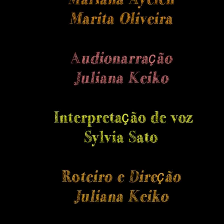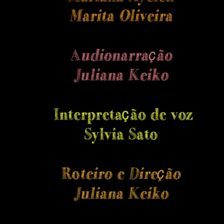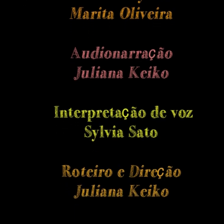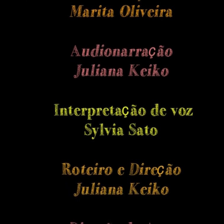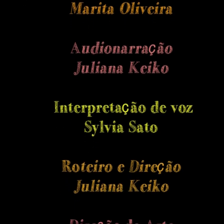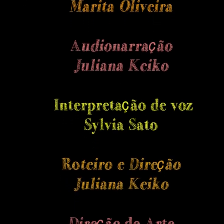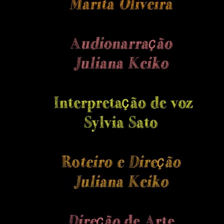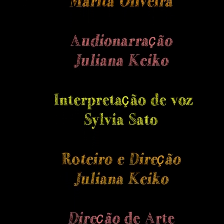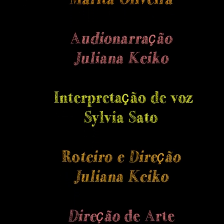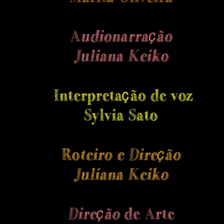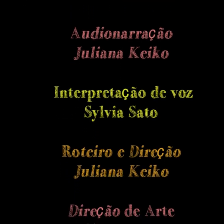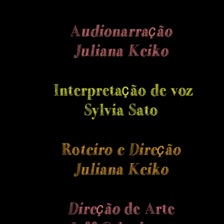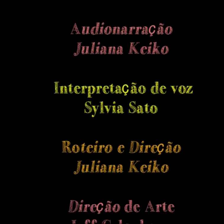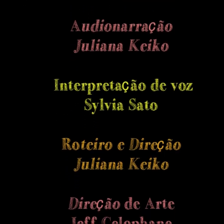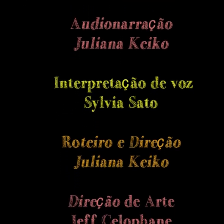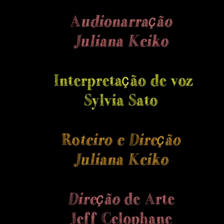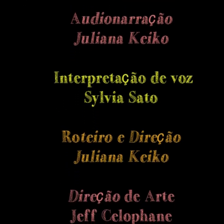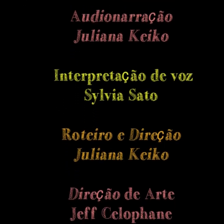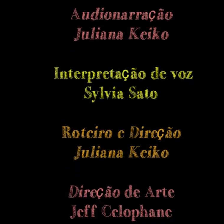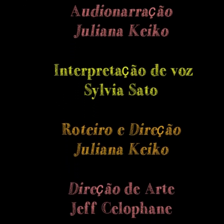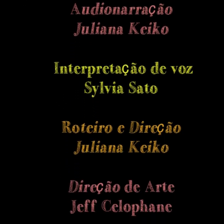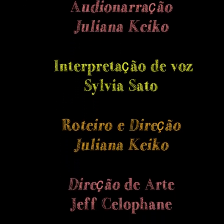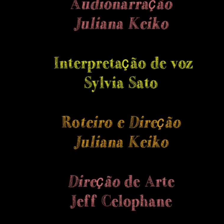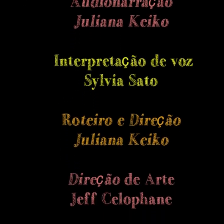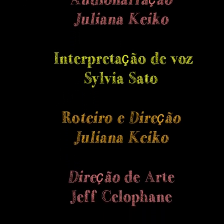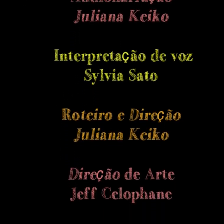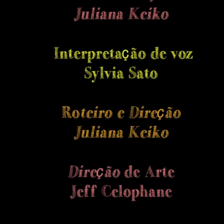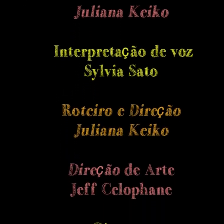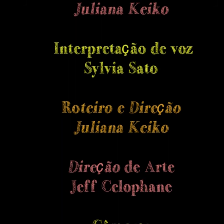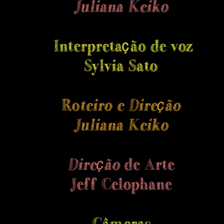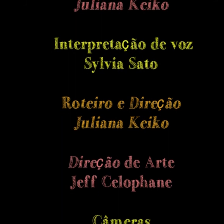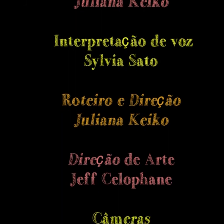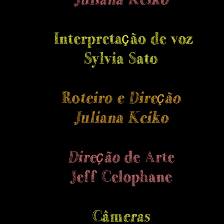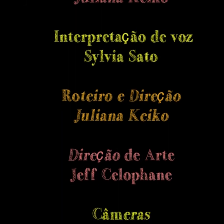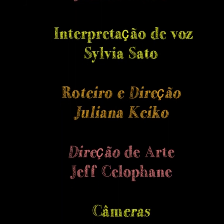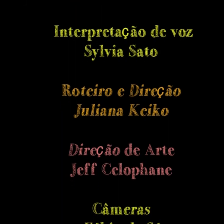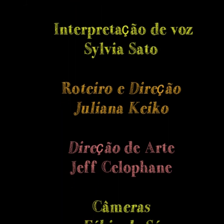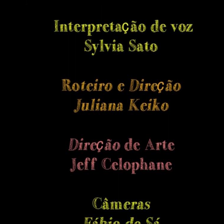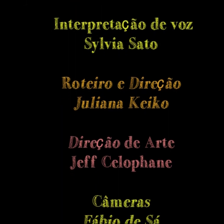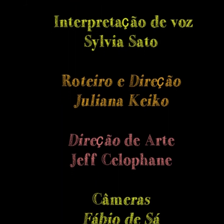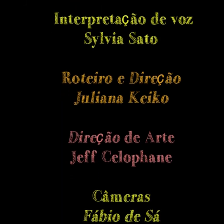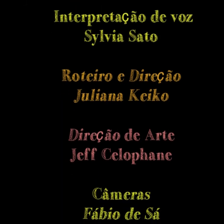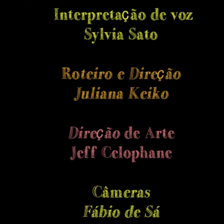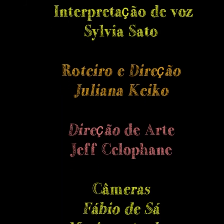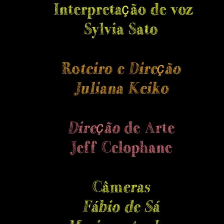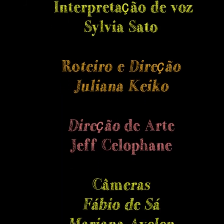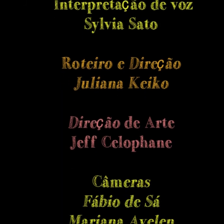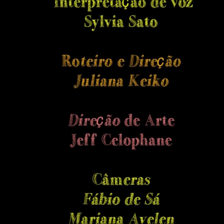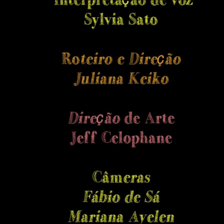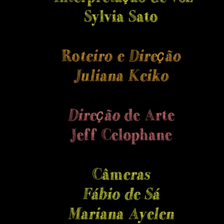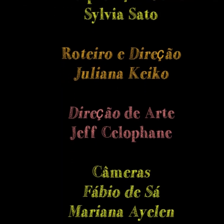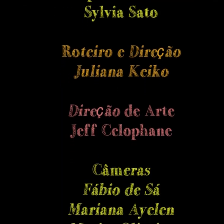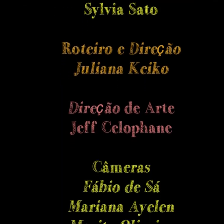Sato Roteiro e direção Juliana Keiko Direção de arte